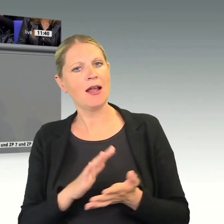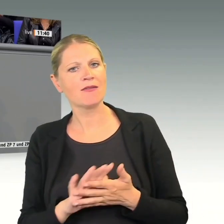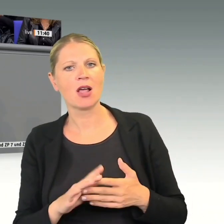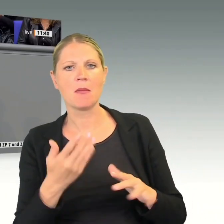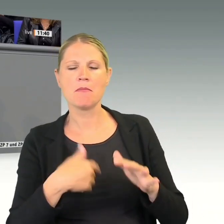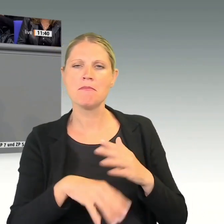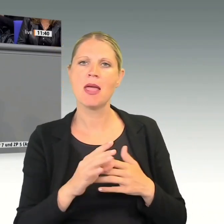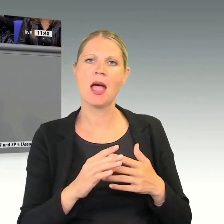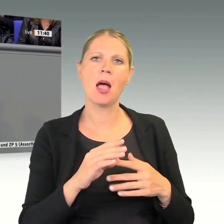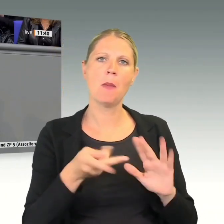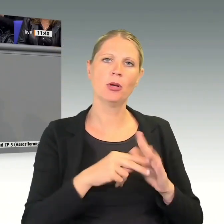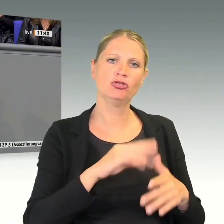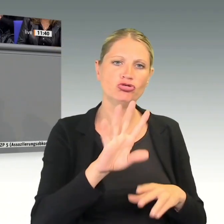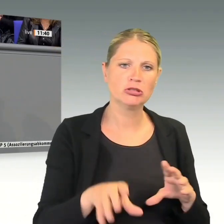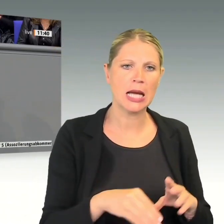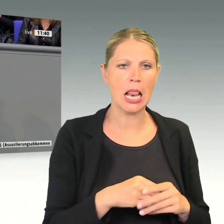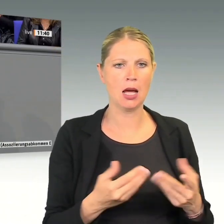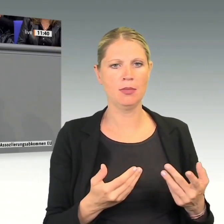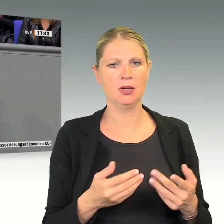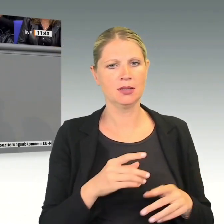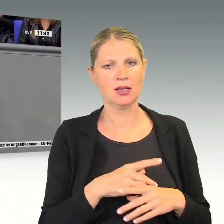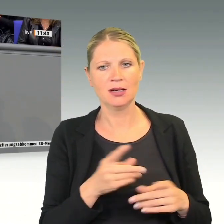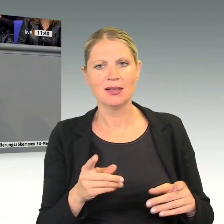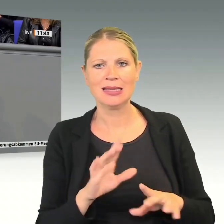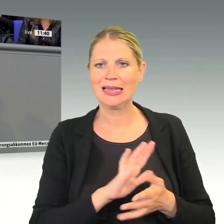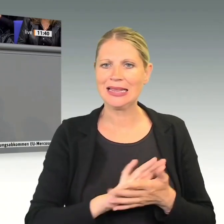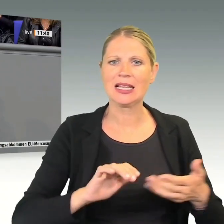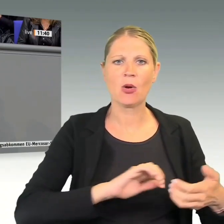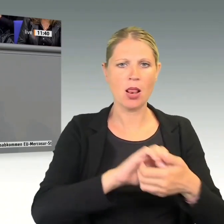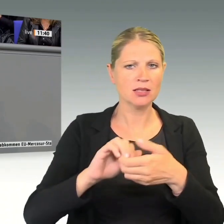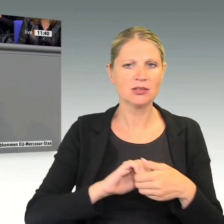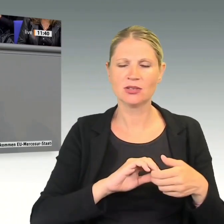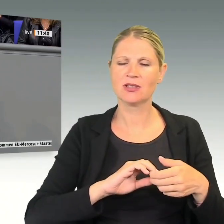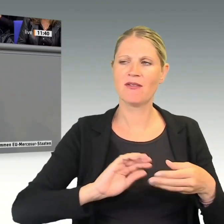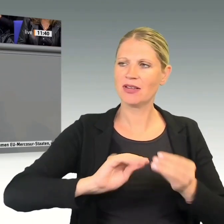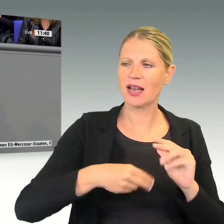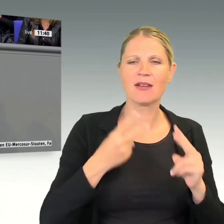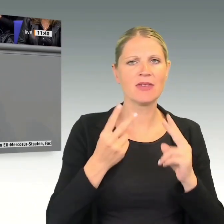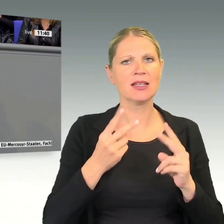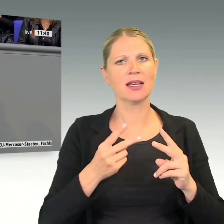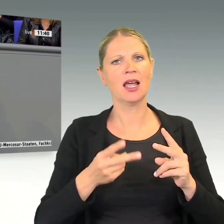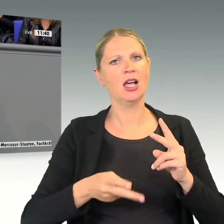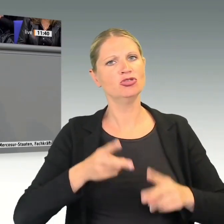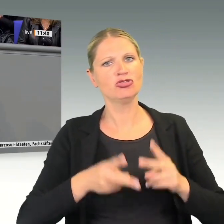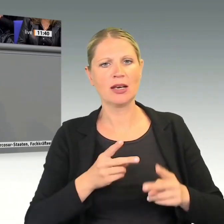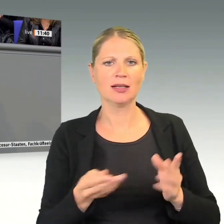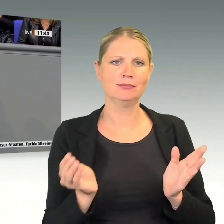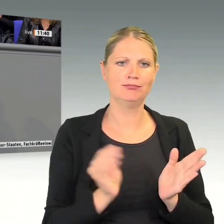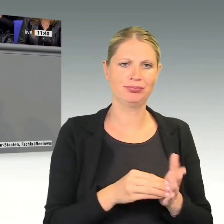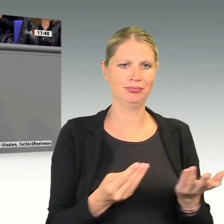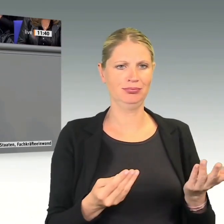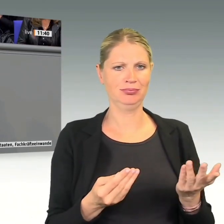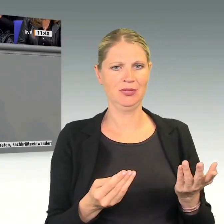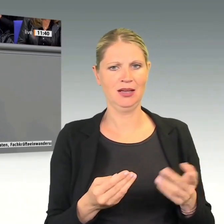brechen. Bei all den Warnungen, die uns aus der Zivilgesellschaft hier in Europa, aus der Zivilgesellschaft in Lateinamerika und aus der